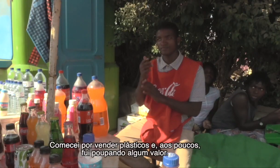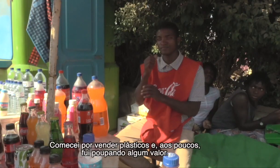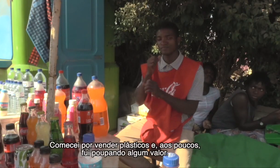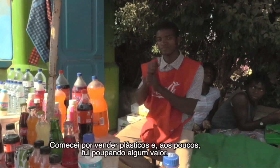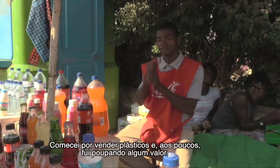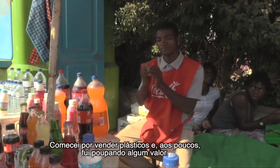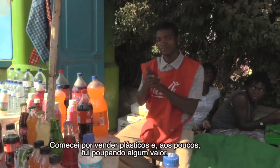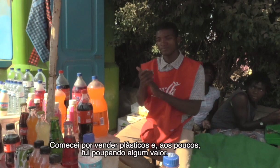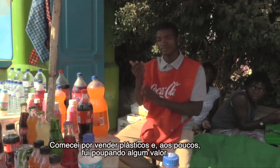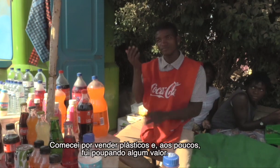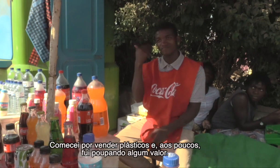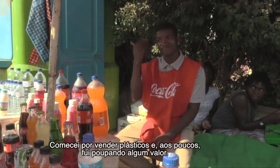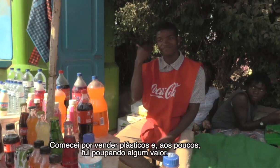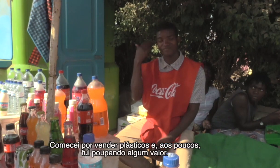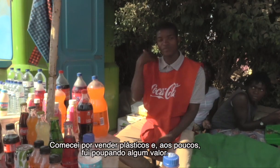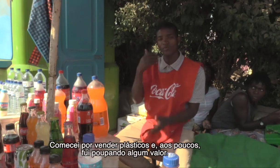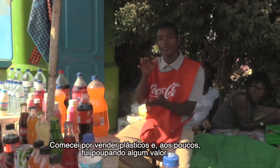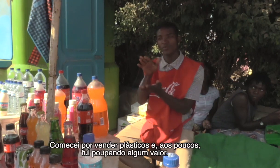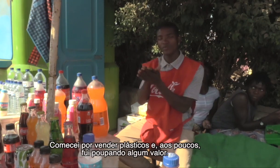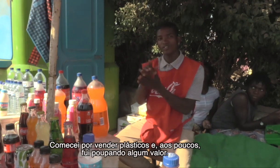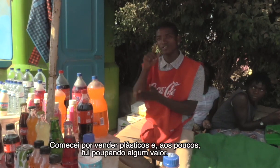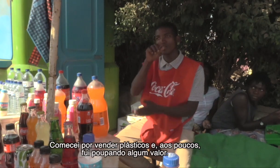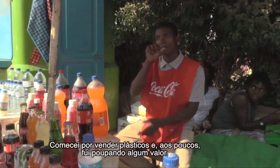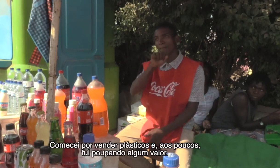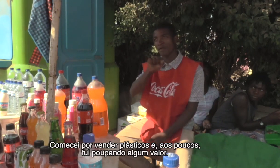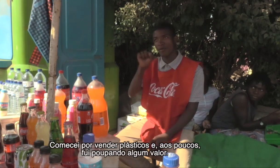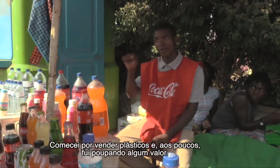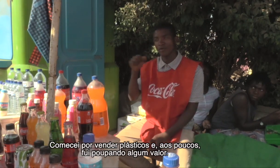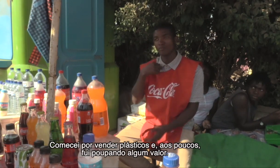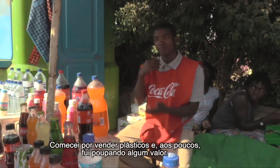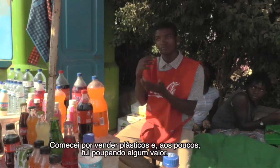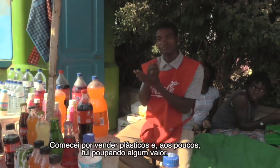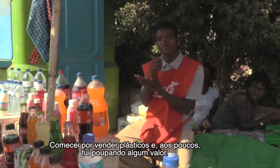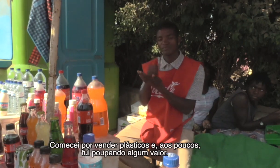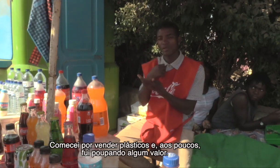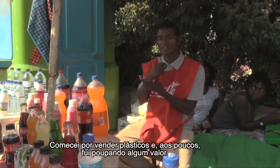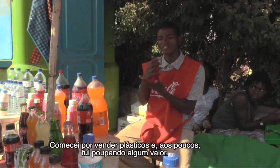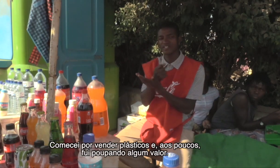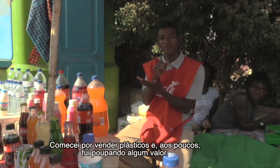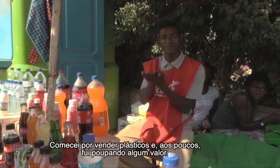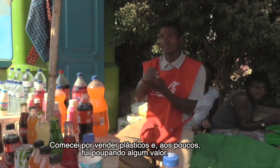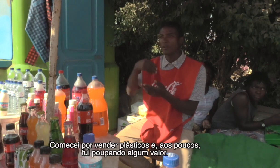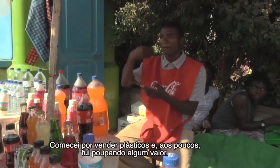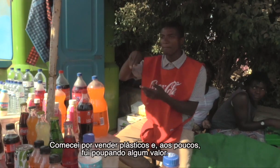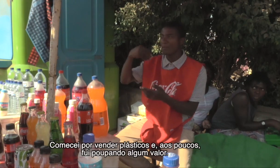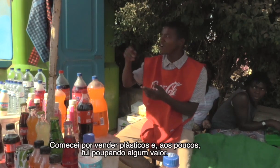Para começar, isto, no princípio, foi quando